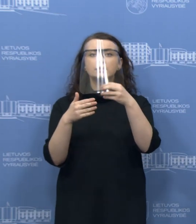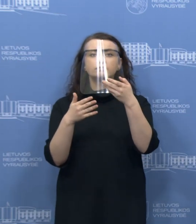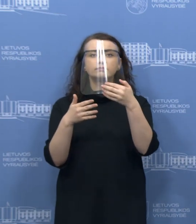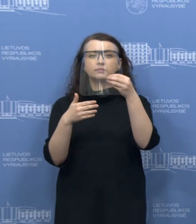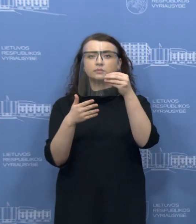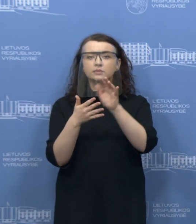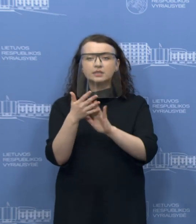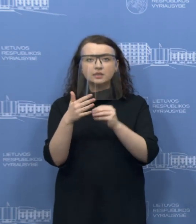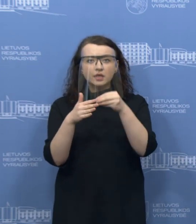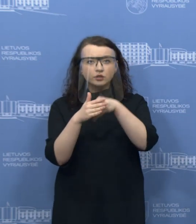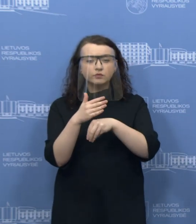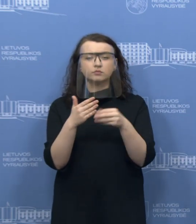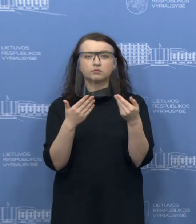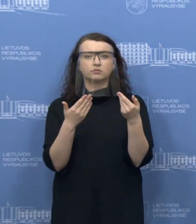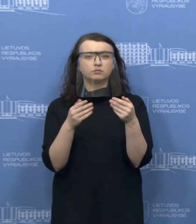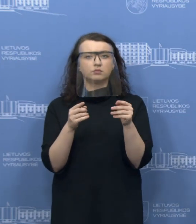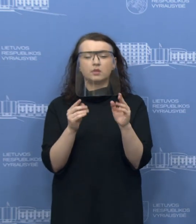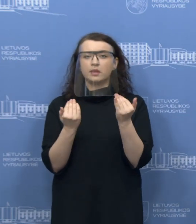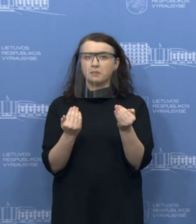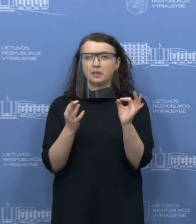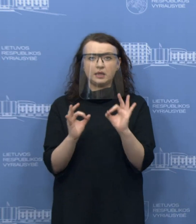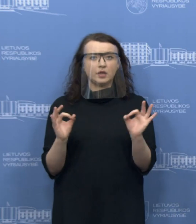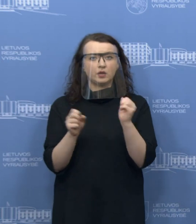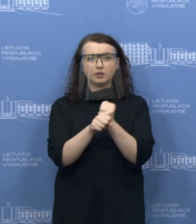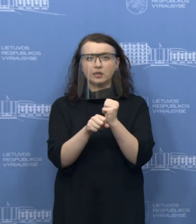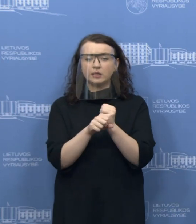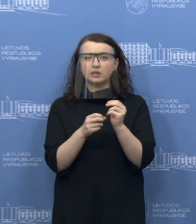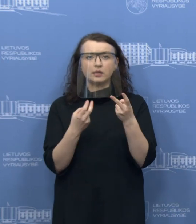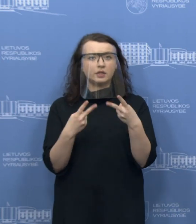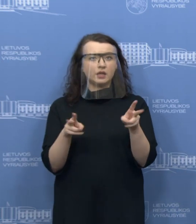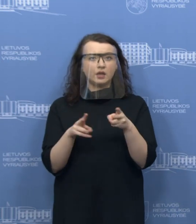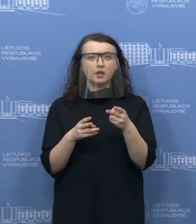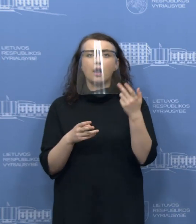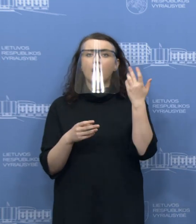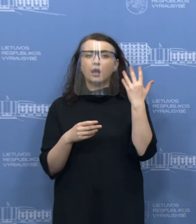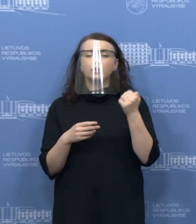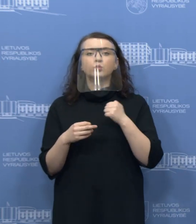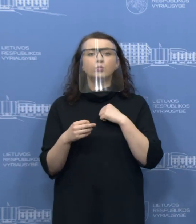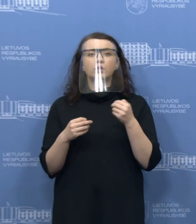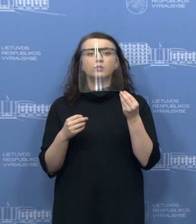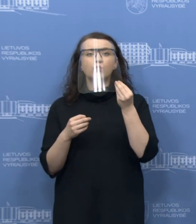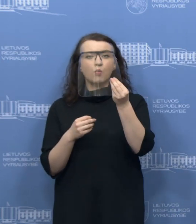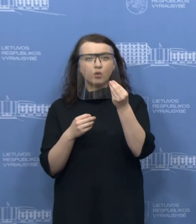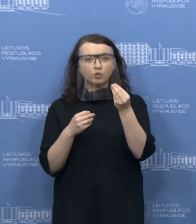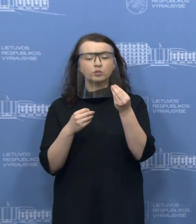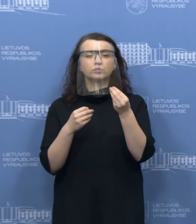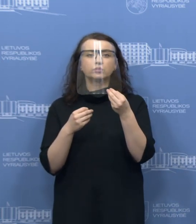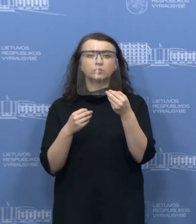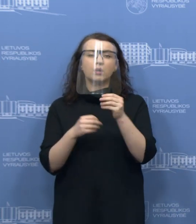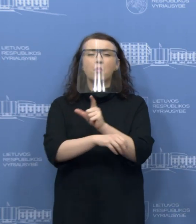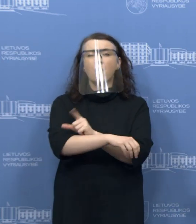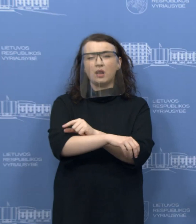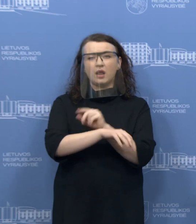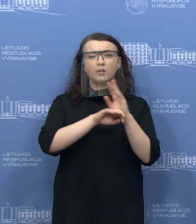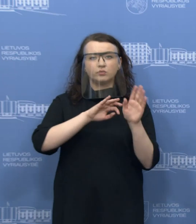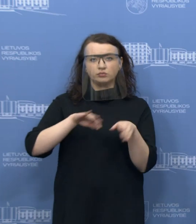Niekur kreiptis ir nieko daryti kol kas nereikia. Kai turėsite jau mokėtinų mokesčių, tikėtina, bus jau tikrai poliepos